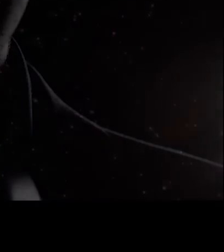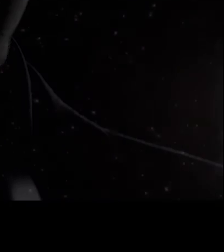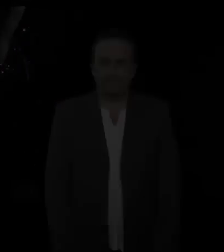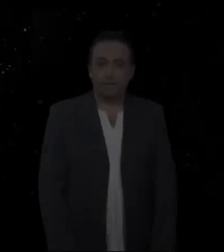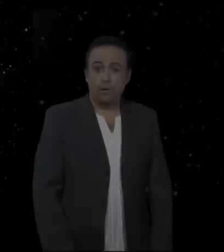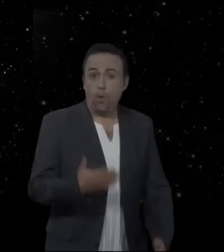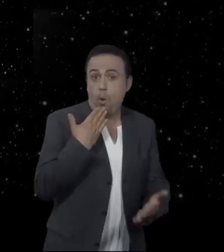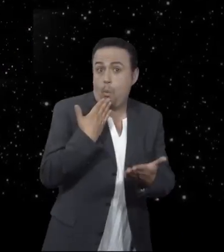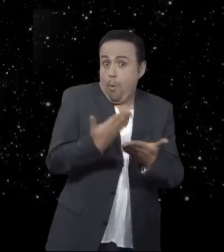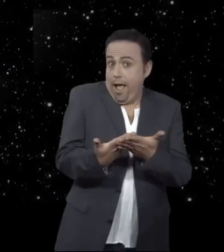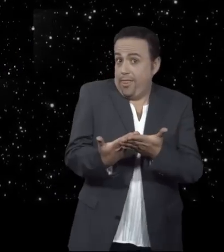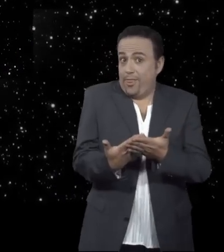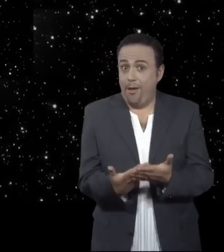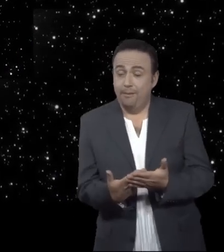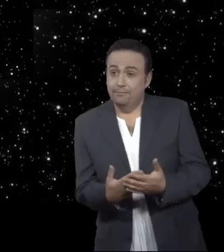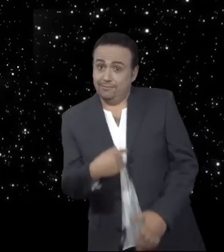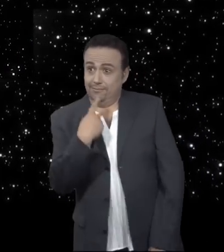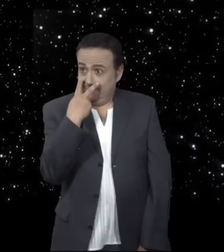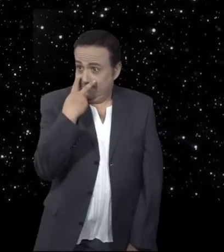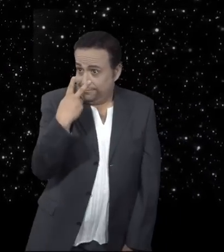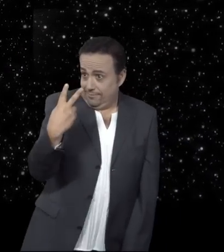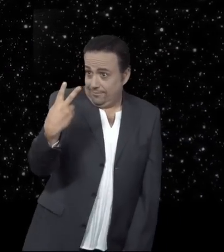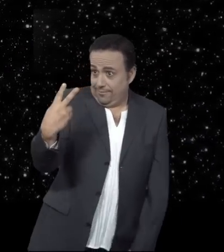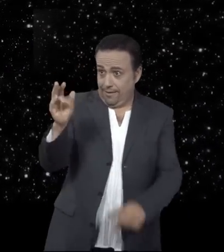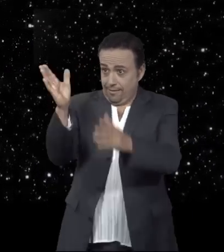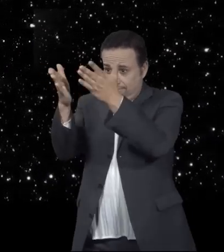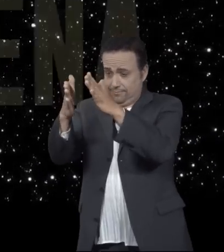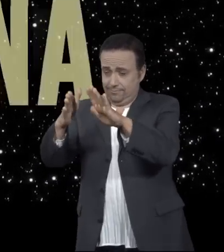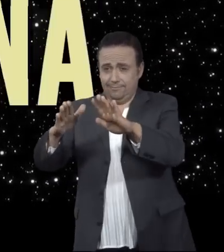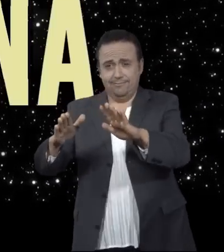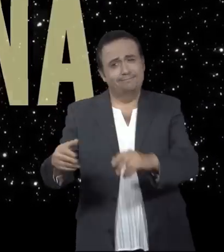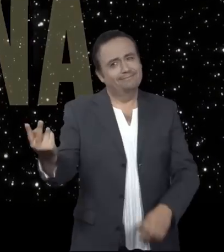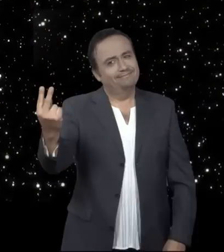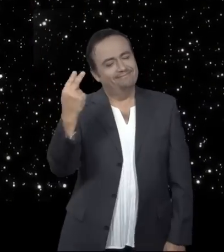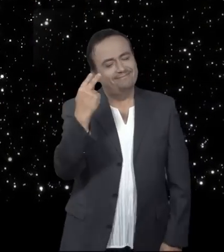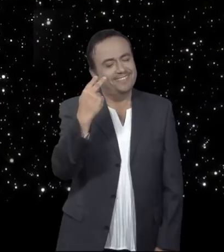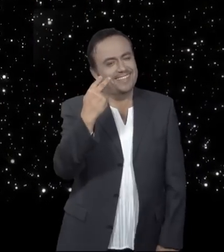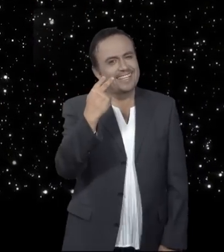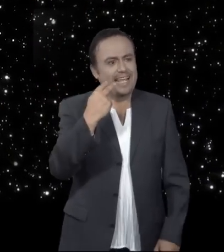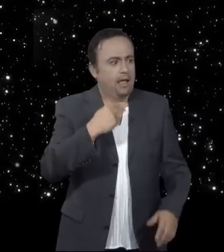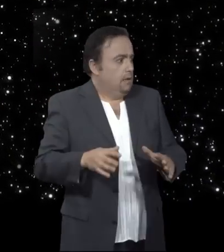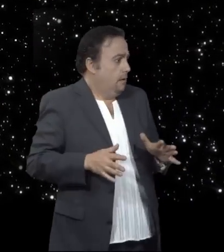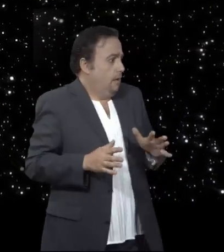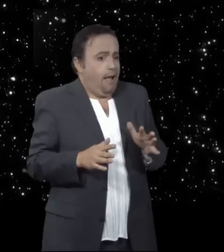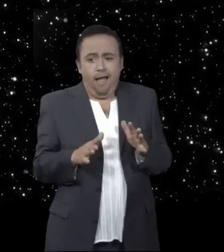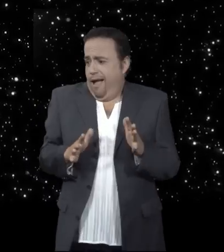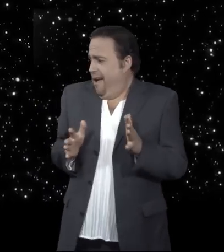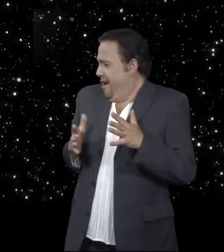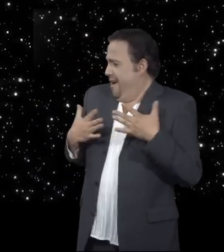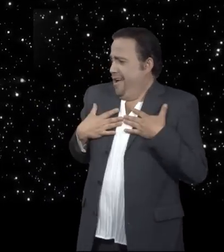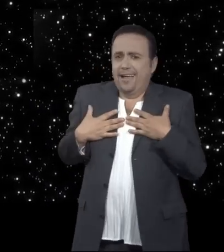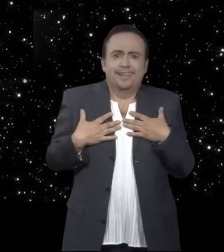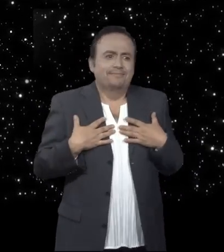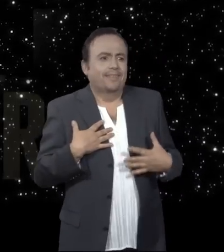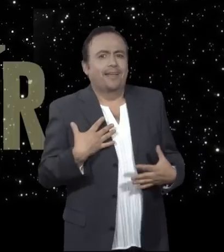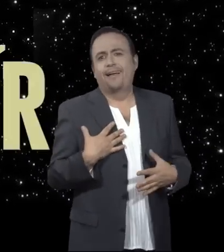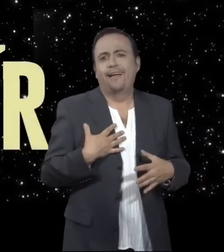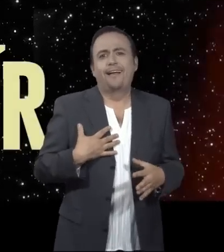Cuando te miro y tú me miras, nena, me tiembla todo y no puedo evitar sonreír